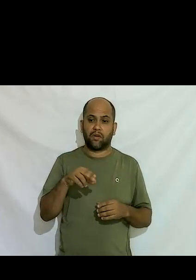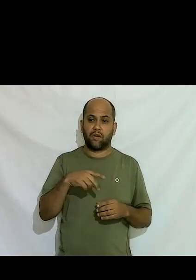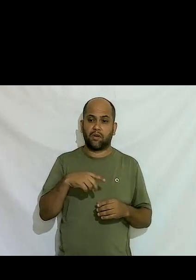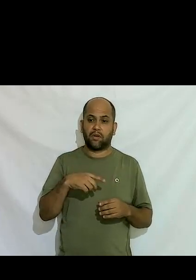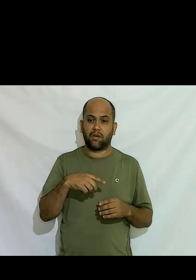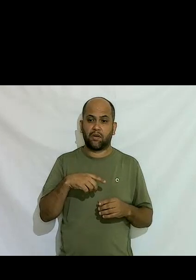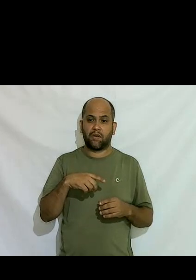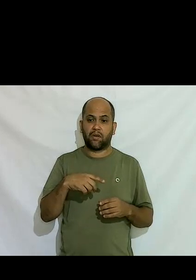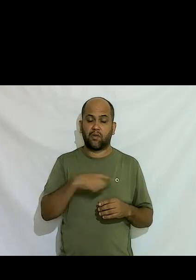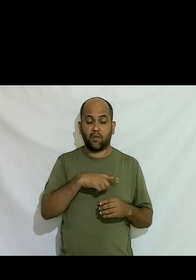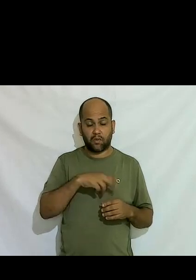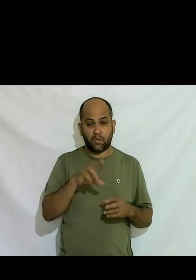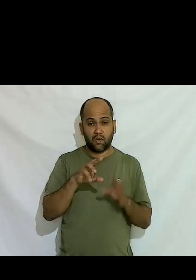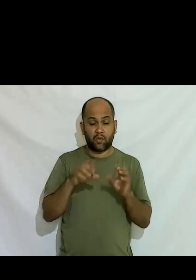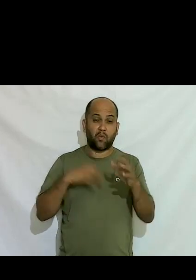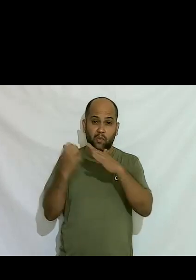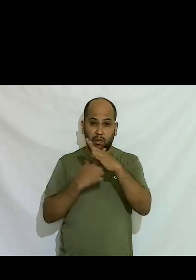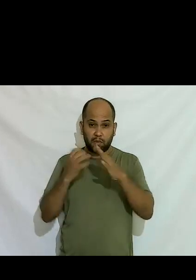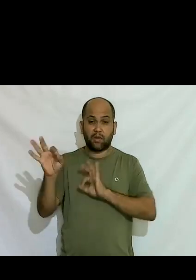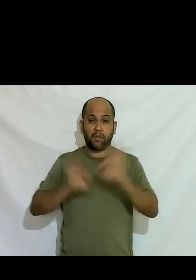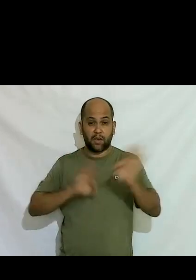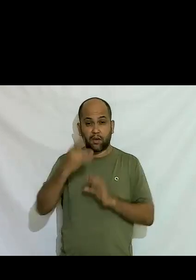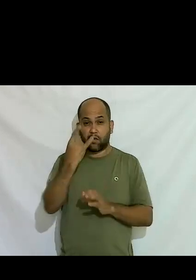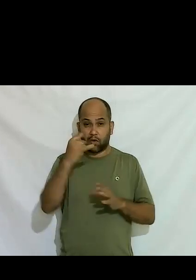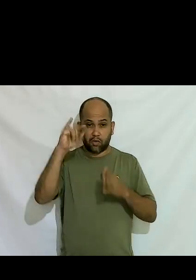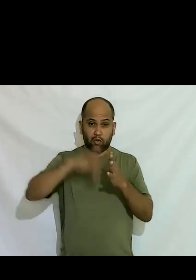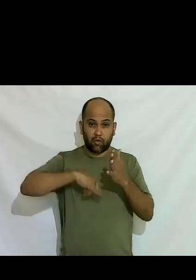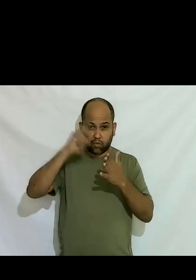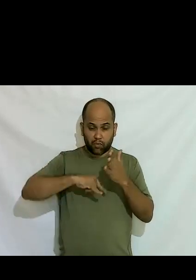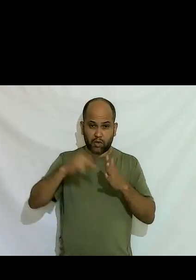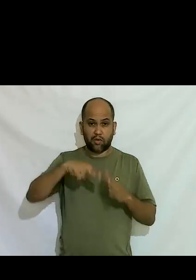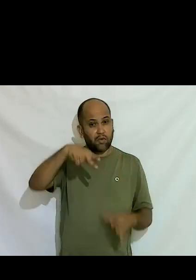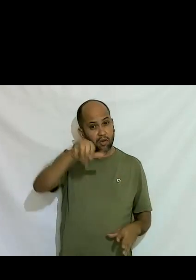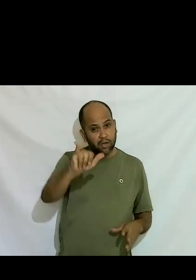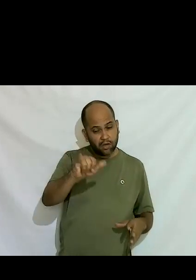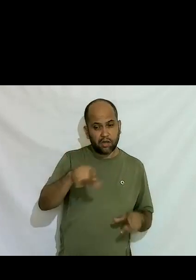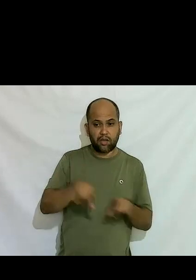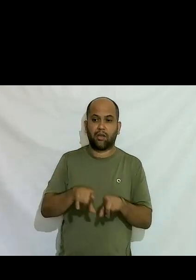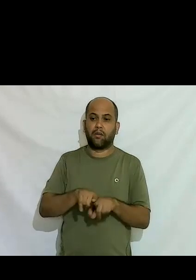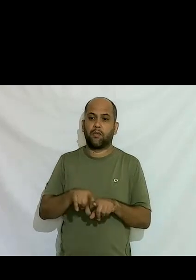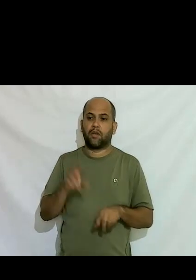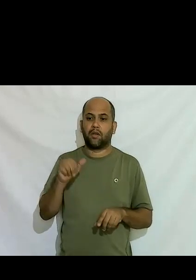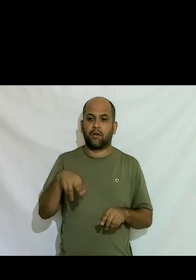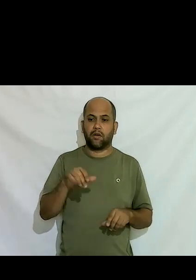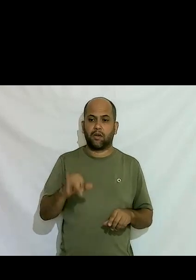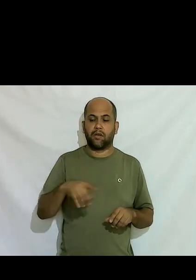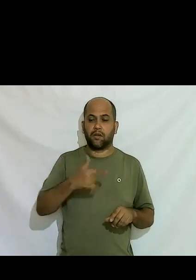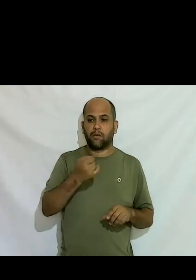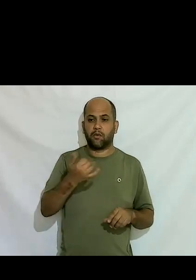Health eu participei de elaboração de dois documentos em Nova Iorque quando eles foram lidos na ONU inclusive 2015